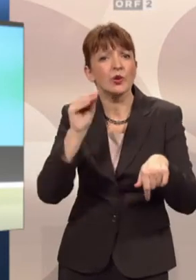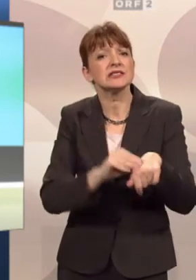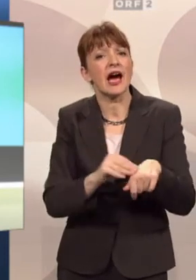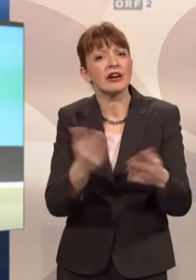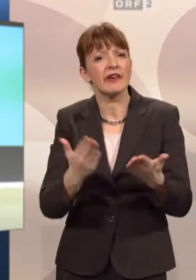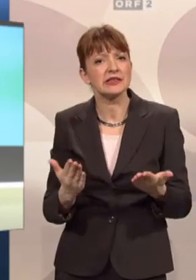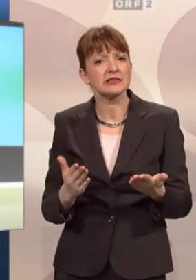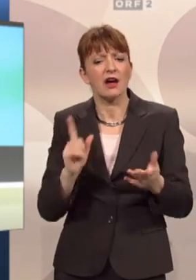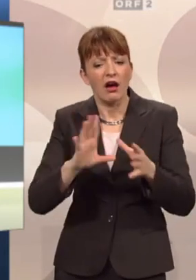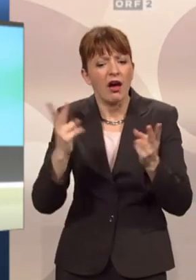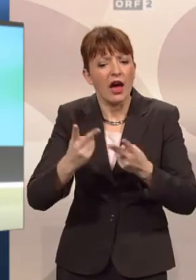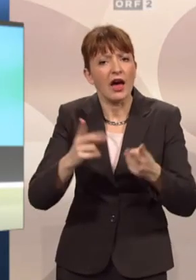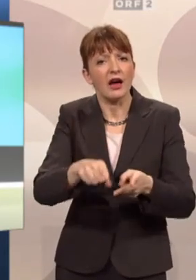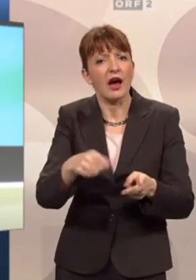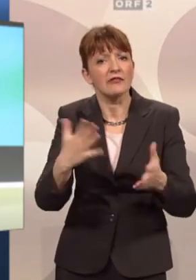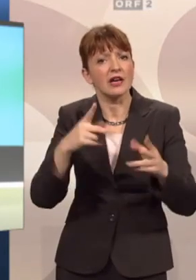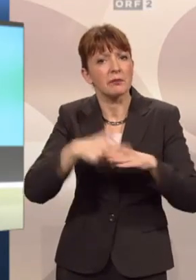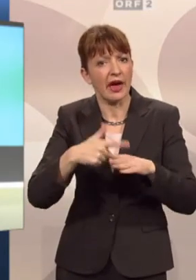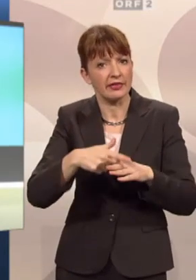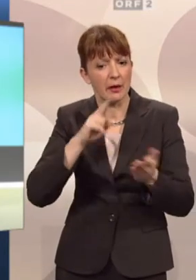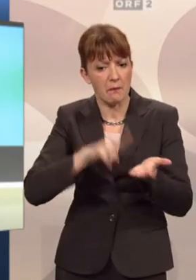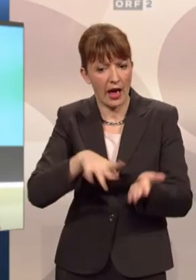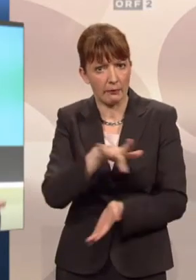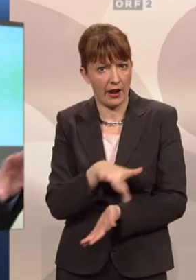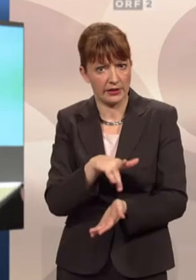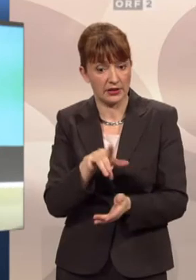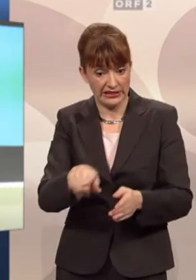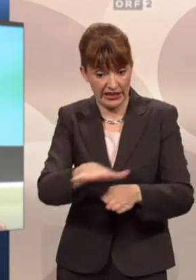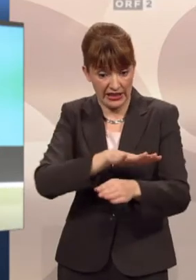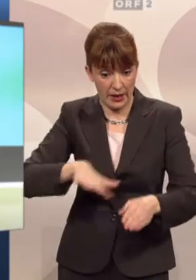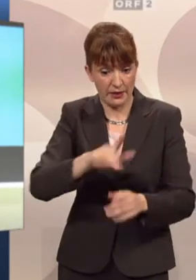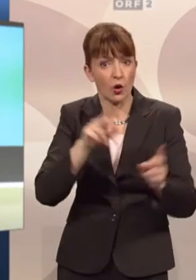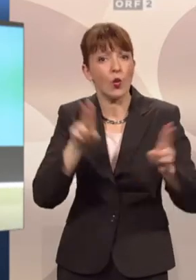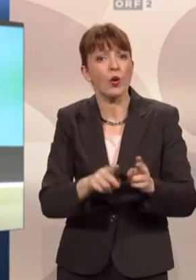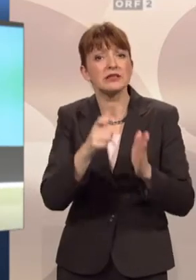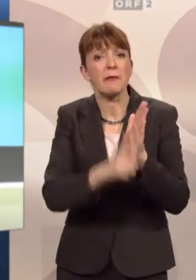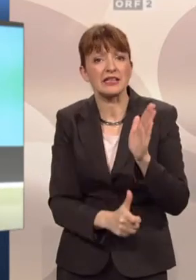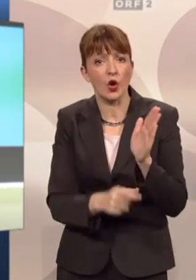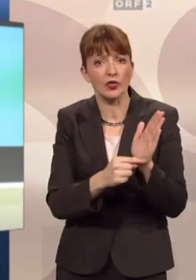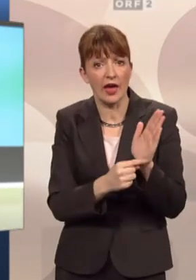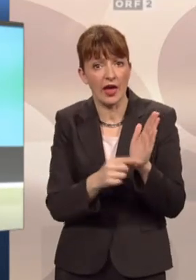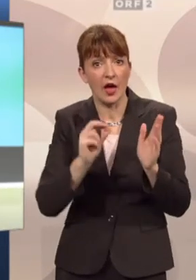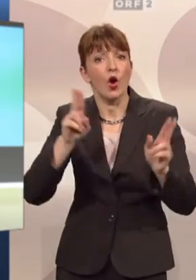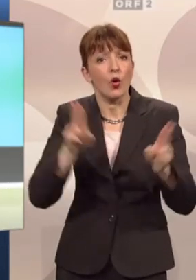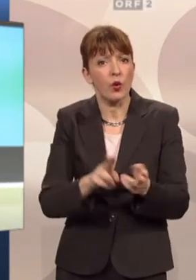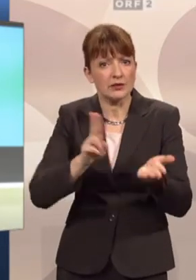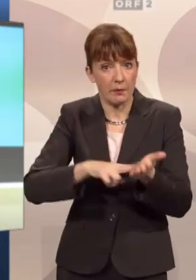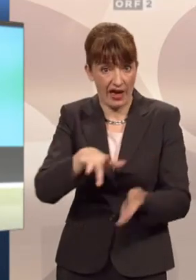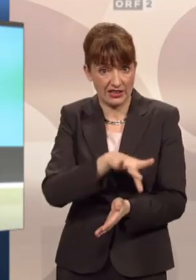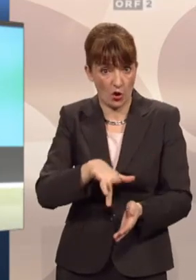es ist ja unabhängig von diesem Behindertenparkplatz in diesem Gebiet auch eine Kurzparkzone. Und in Kurzparkzonen muss